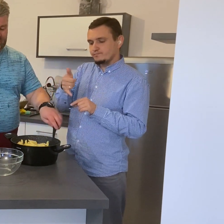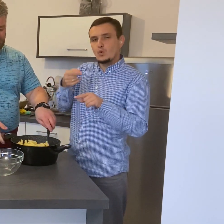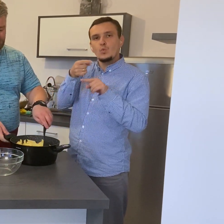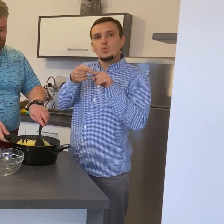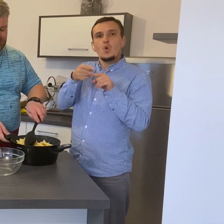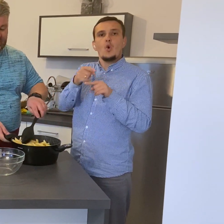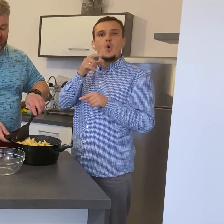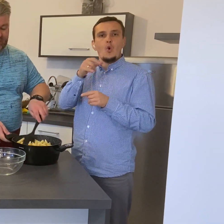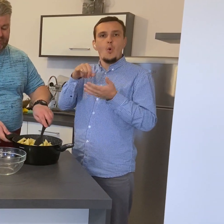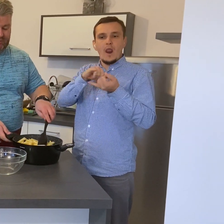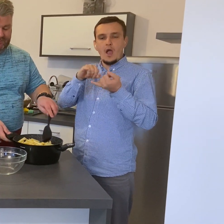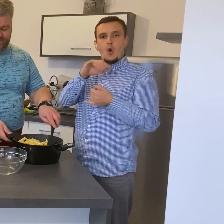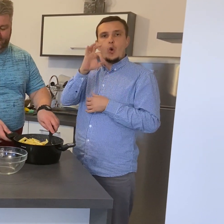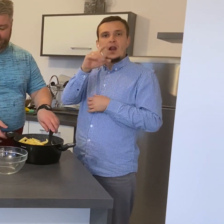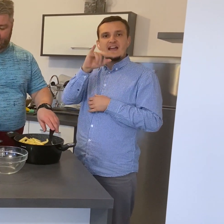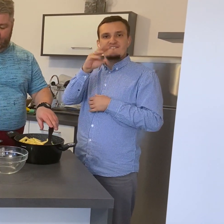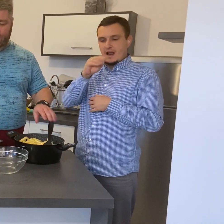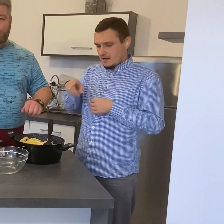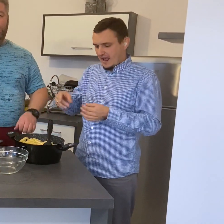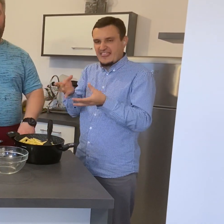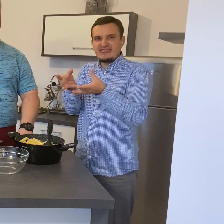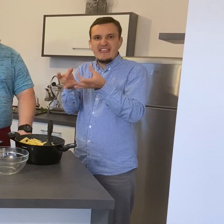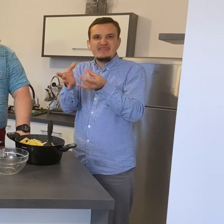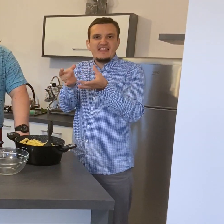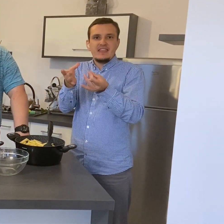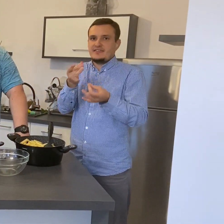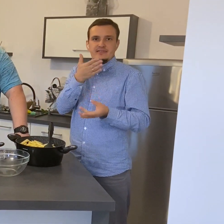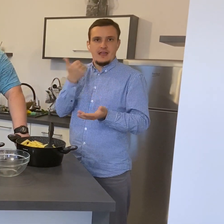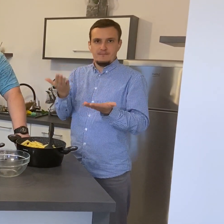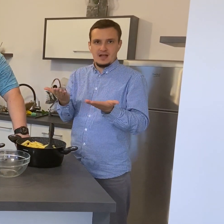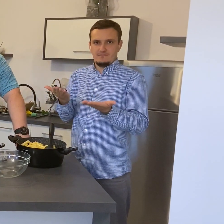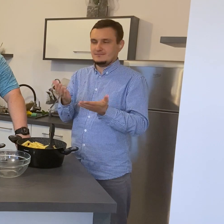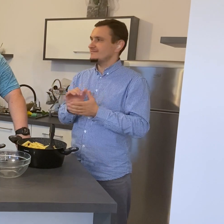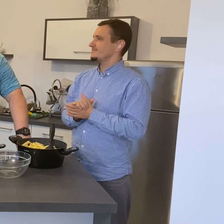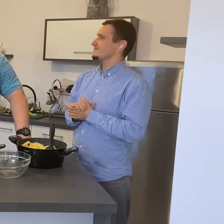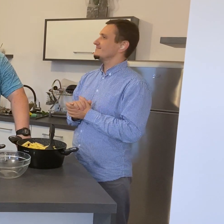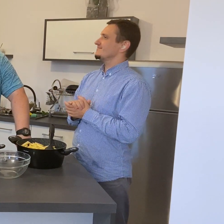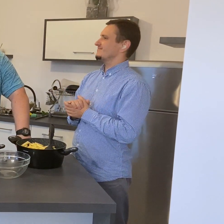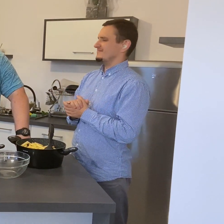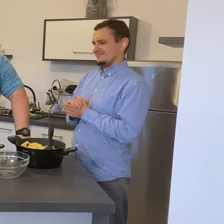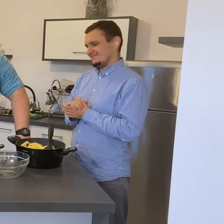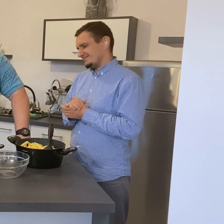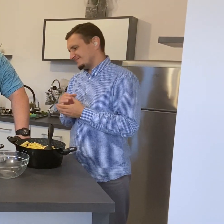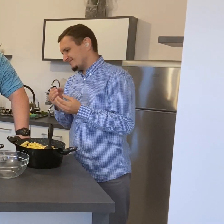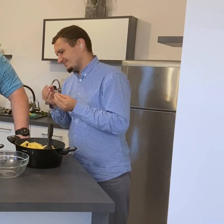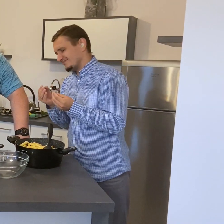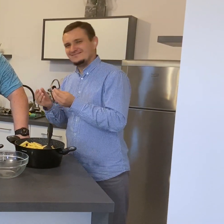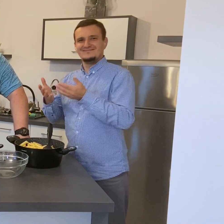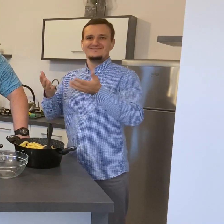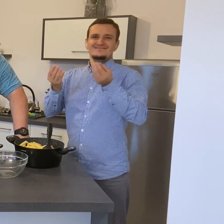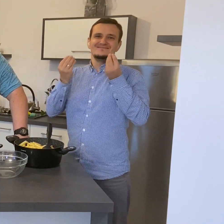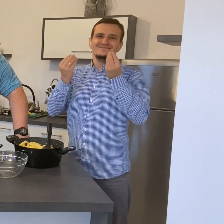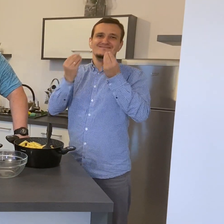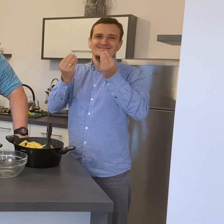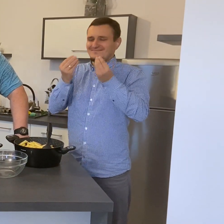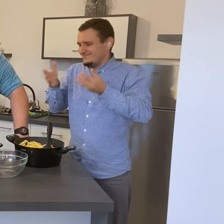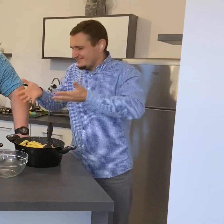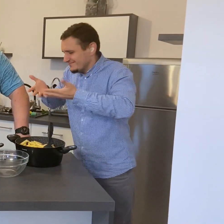nie klei nam się. No i mamy pachnący, aromatyczny sos tuńczykowy ze